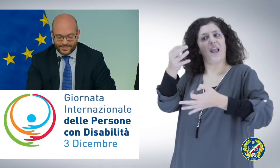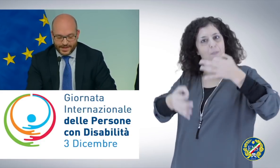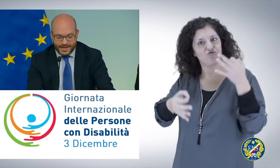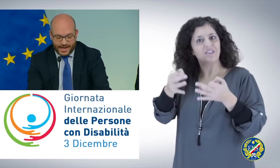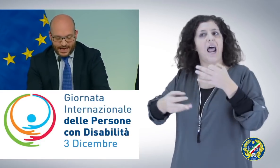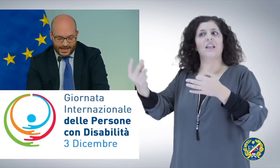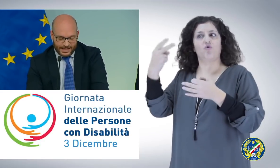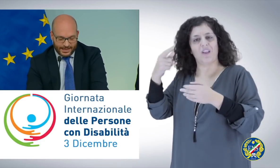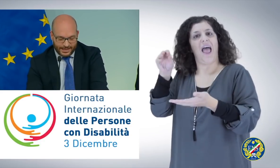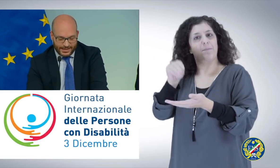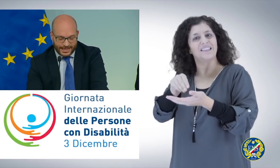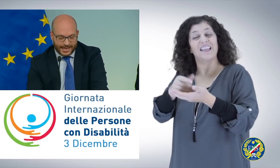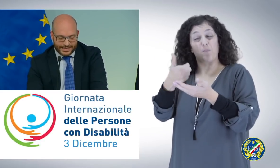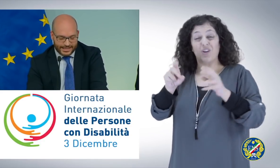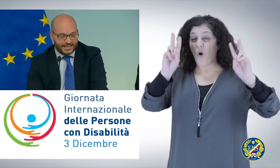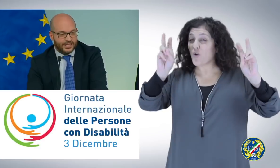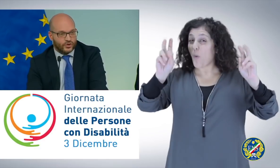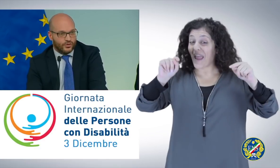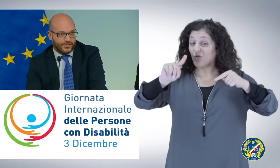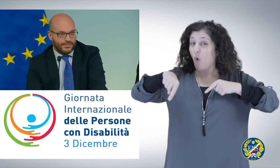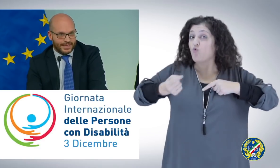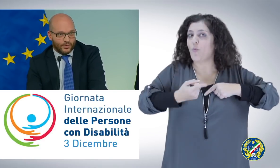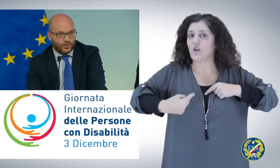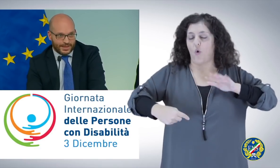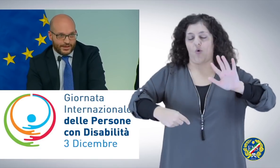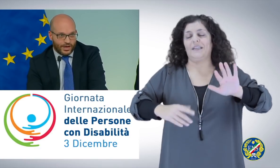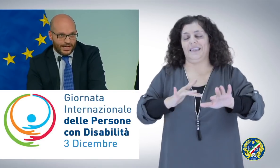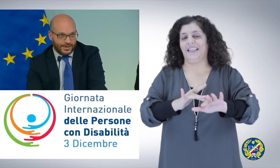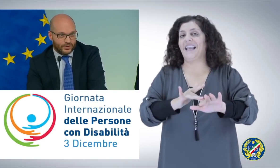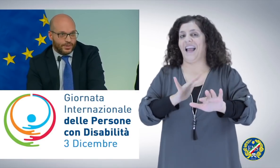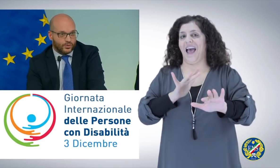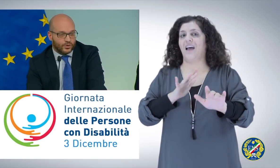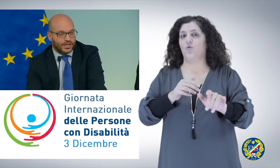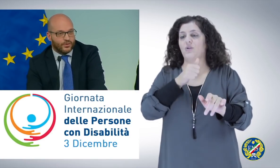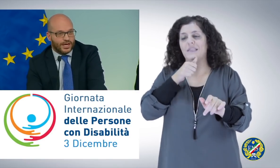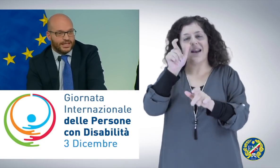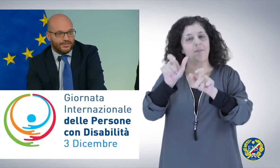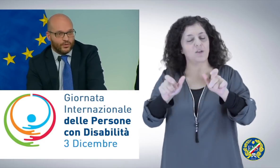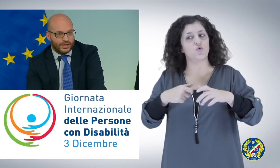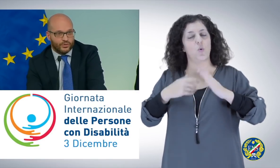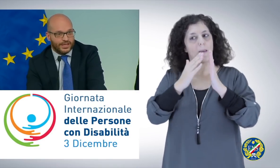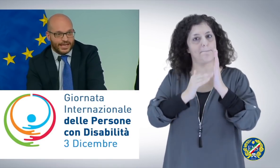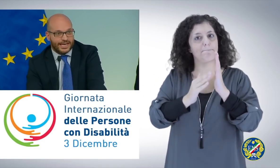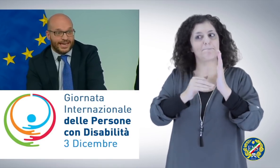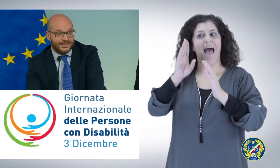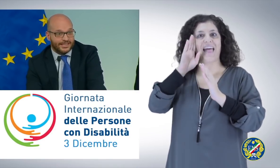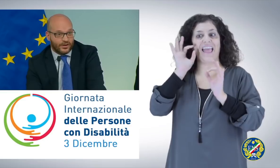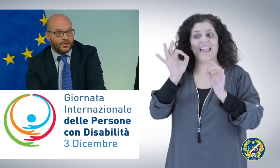ha delle caratteristiche che sono veramente molto particolari, perché soprattutto servono anche delle figure giuridiche che garantiscano